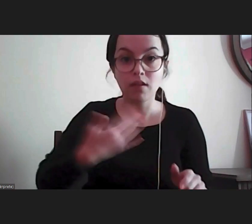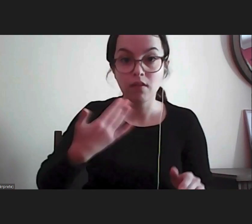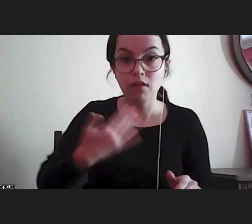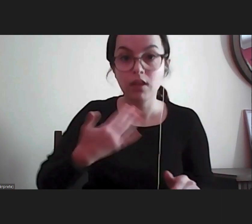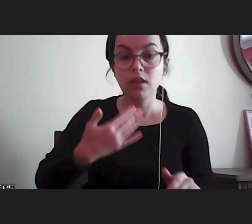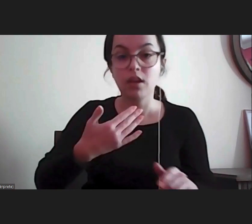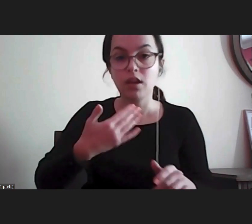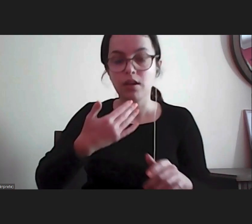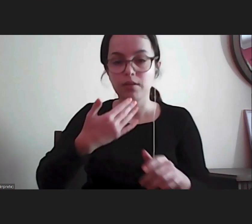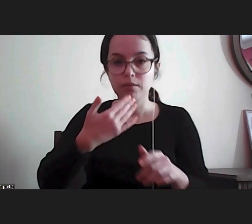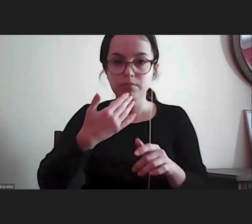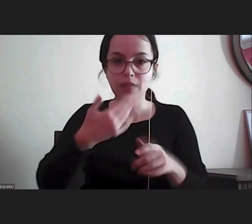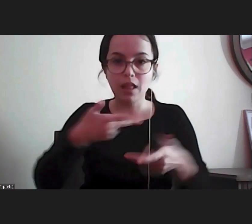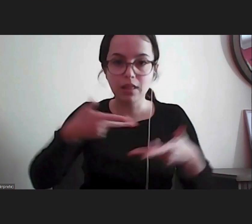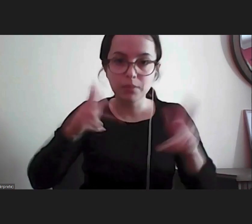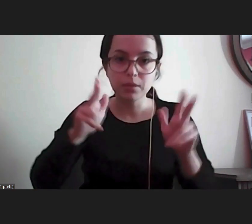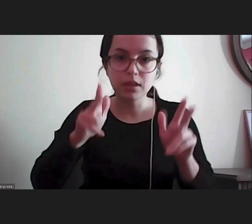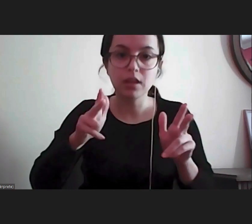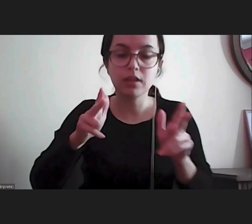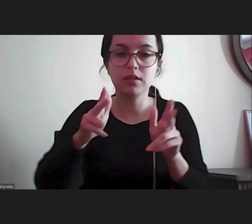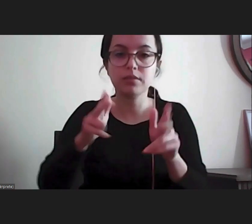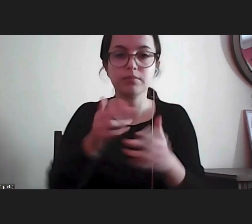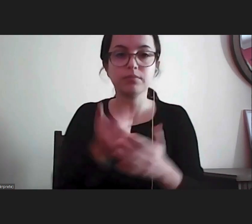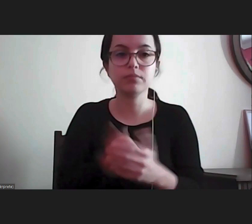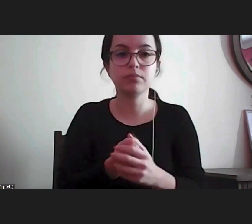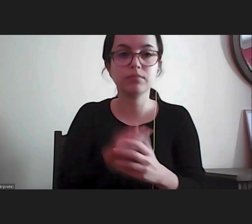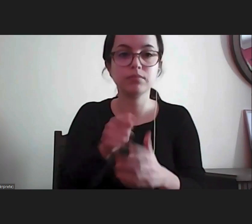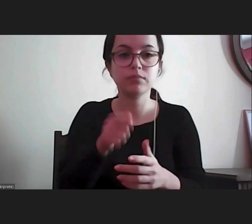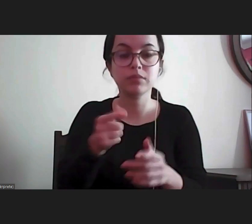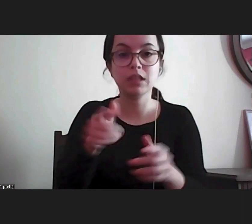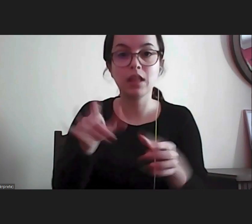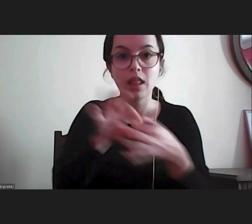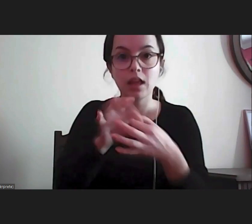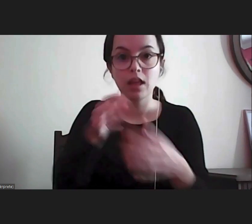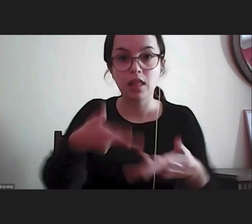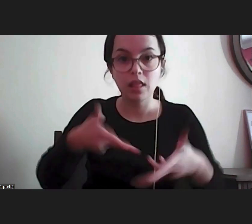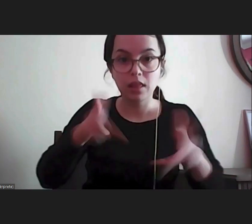ora bem e desta vertente da liberdade